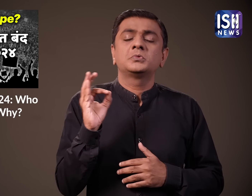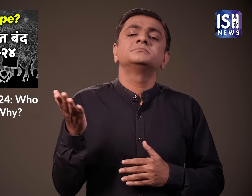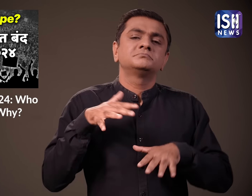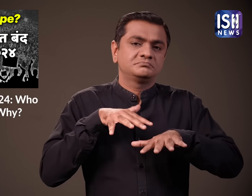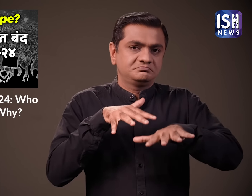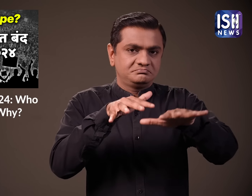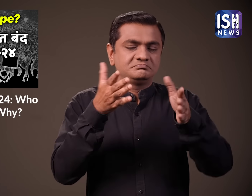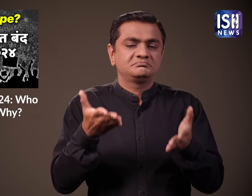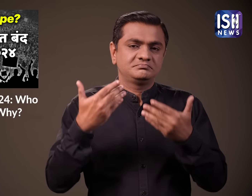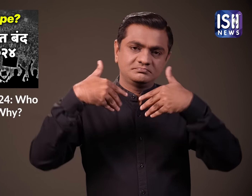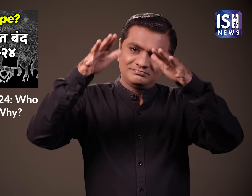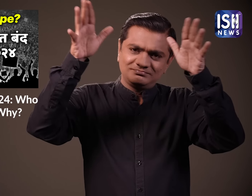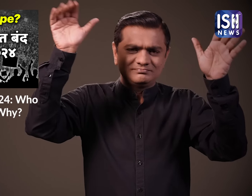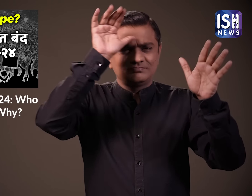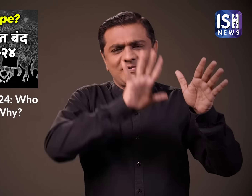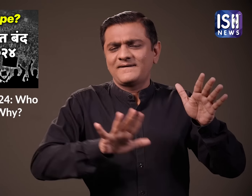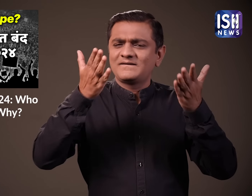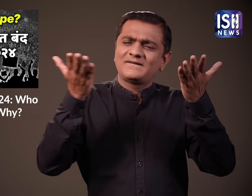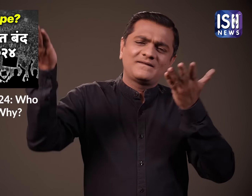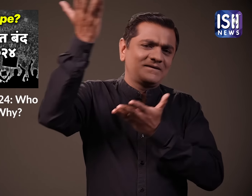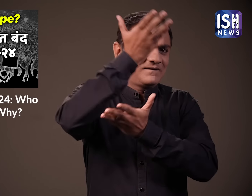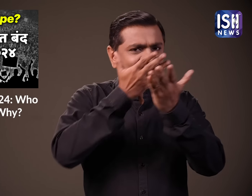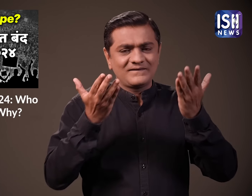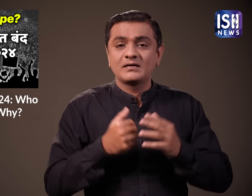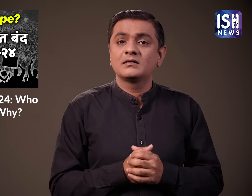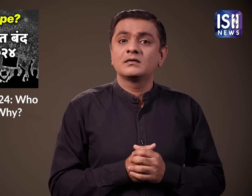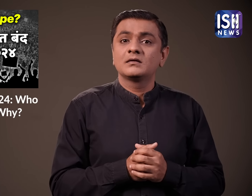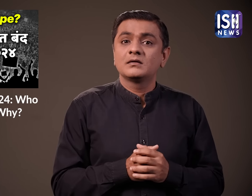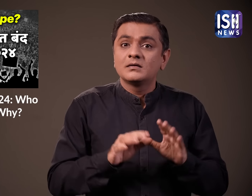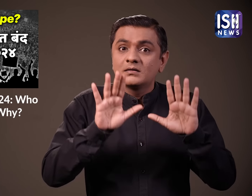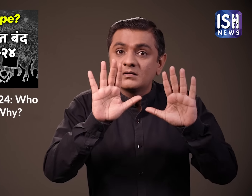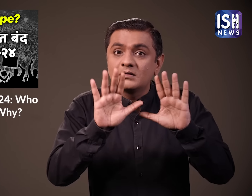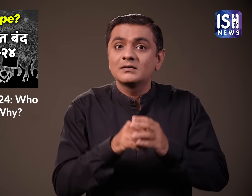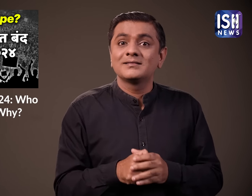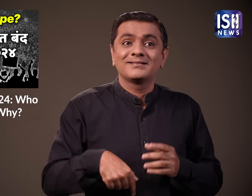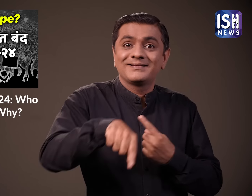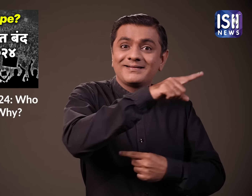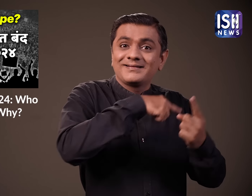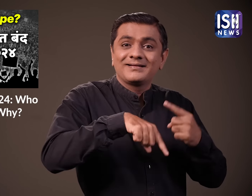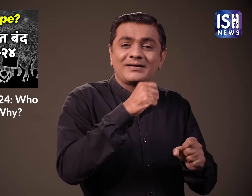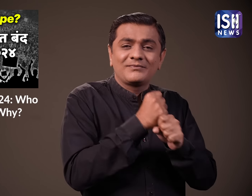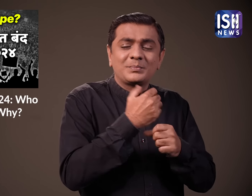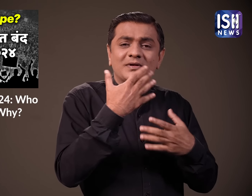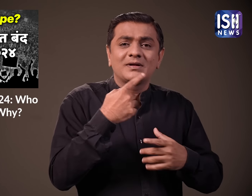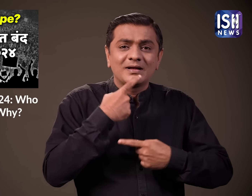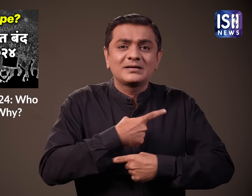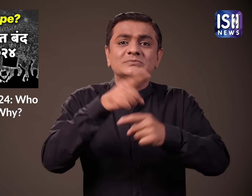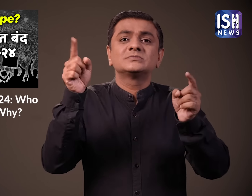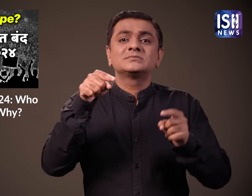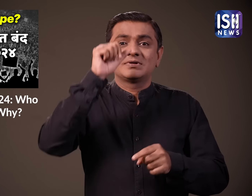तरह पूरे भारत में विरोध प्रदर्शन किये जै रहे है हाला कि सरकार ने गोश्णा की कि सरकारी व्यपार,